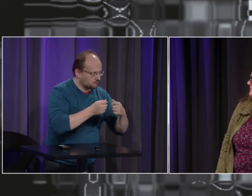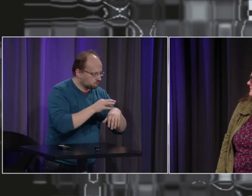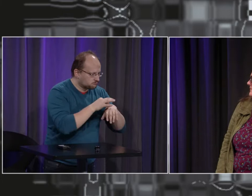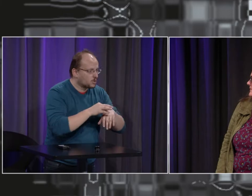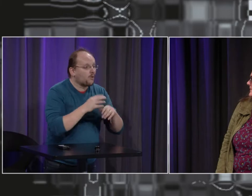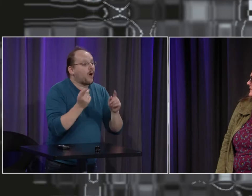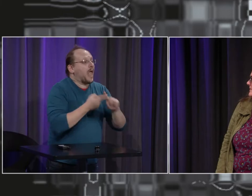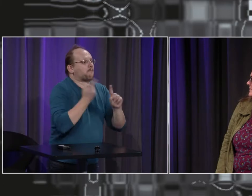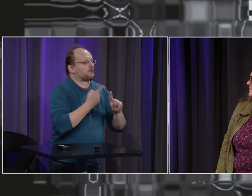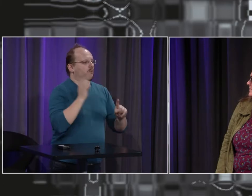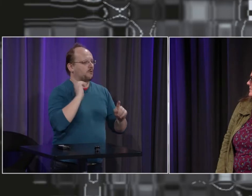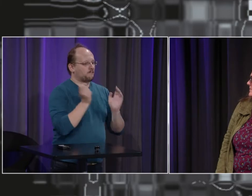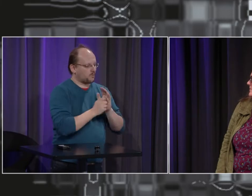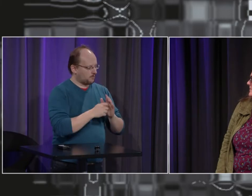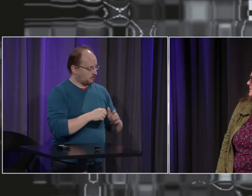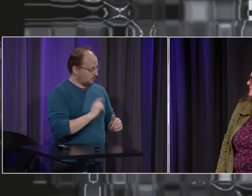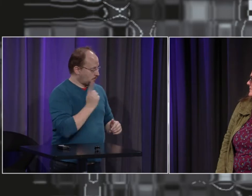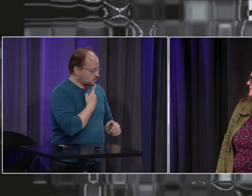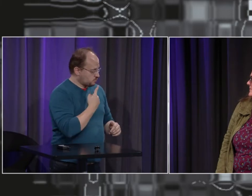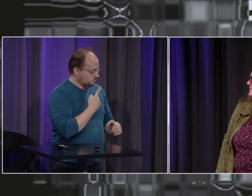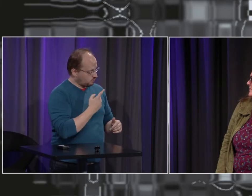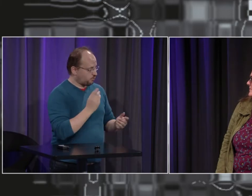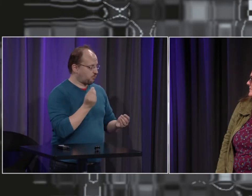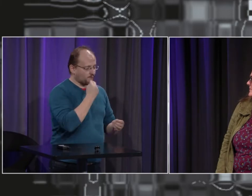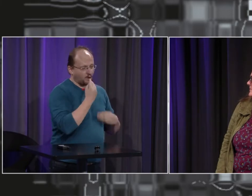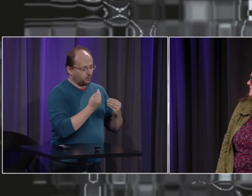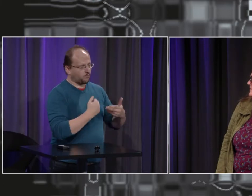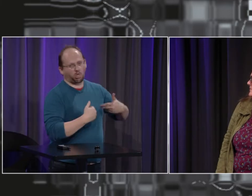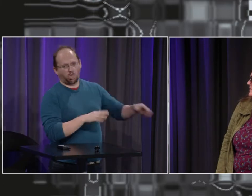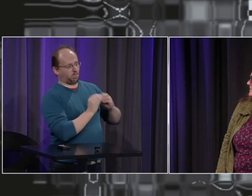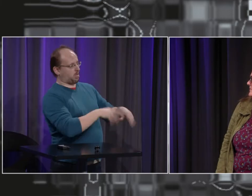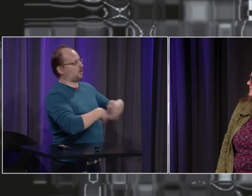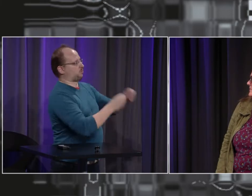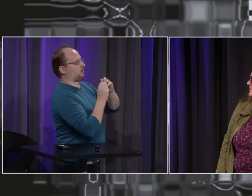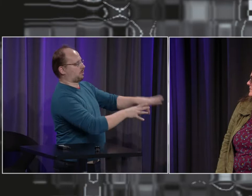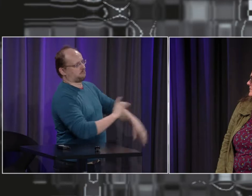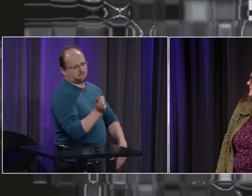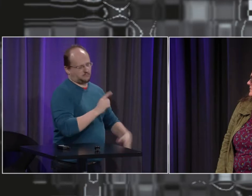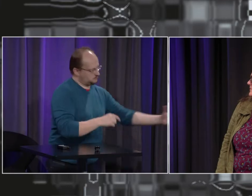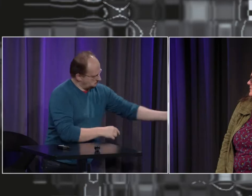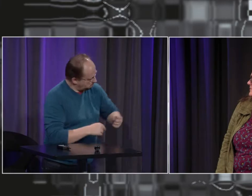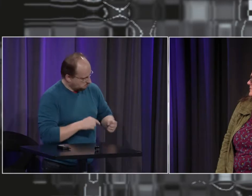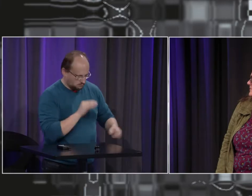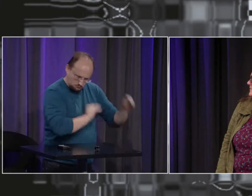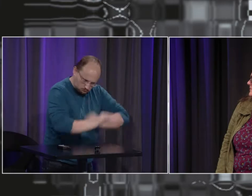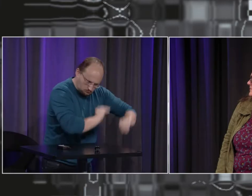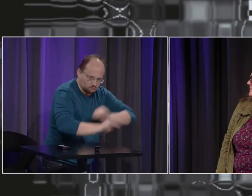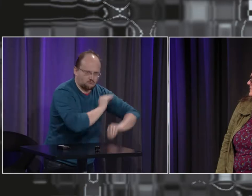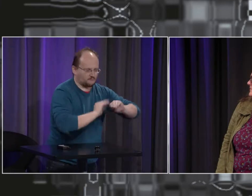beaucoup de pathologies de maladies qui engendraient des problèmes de surdité et de la cécité aussi on ne mettait pas les gens à la rue on s